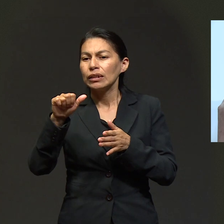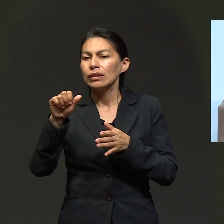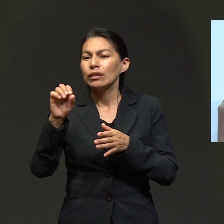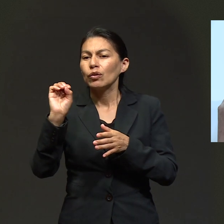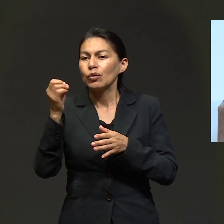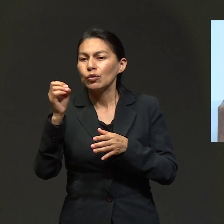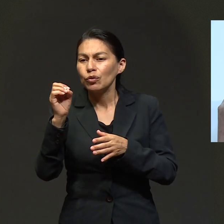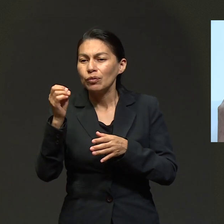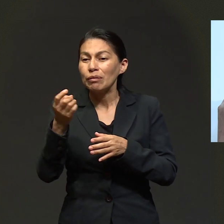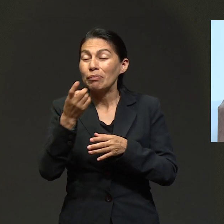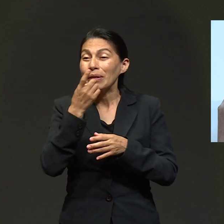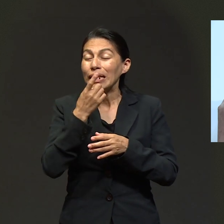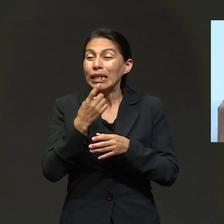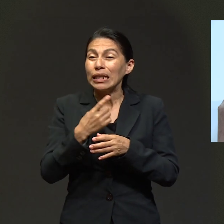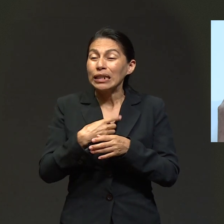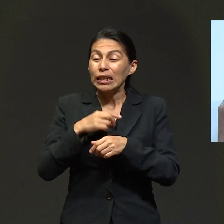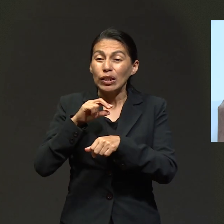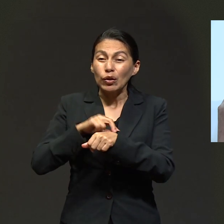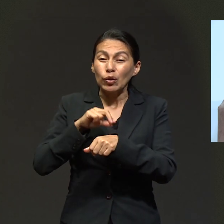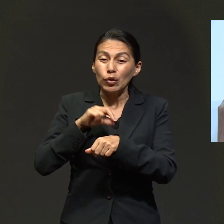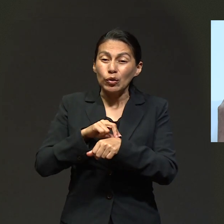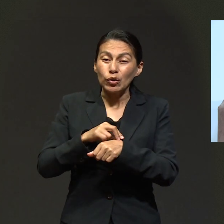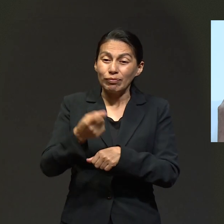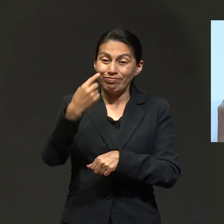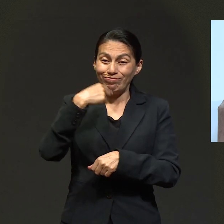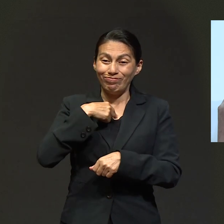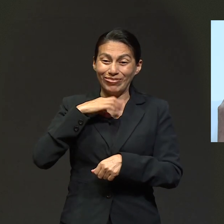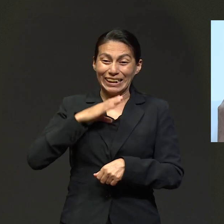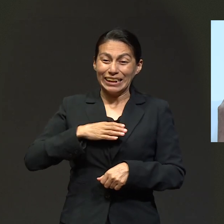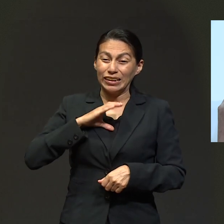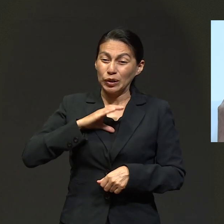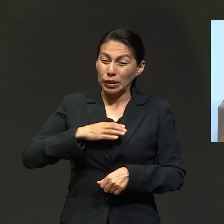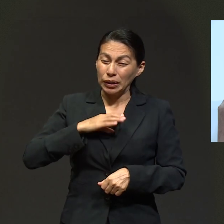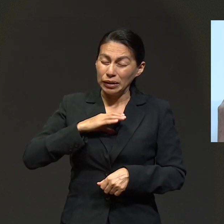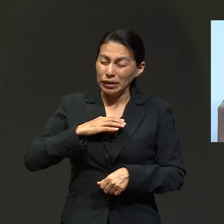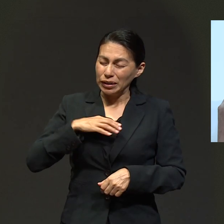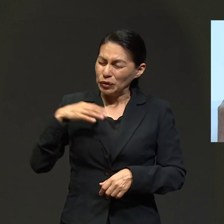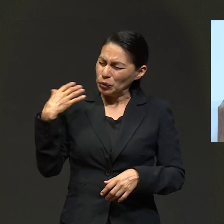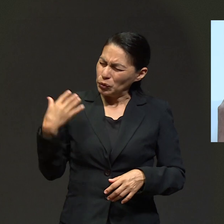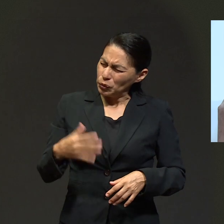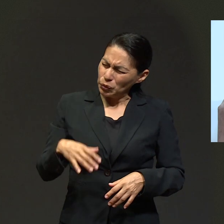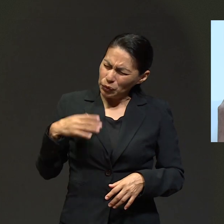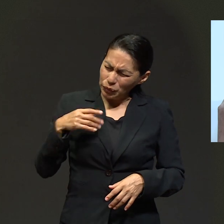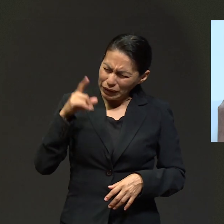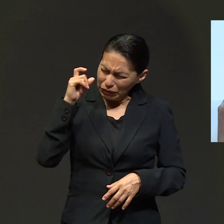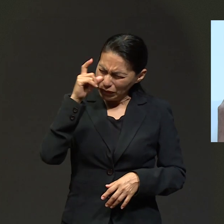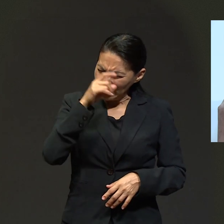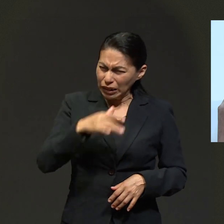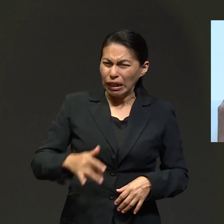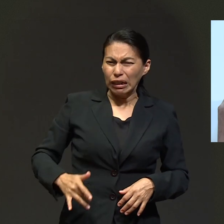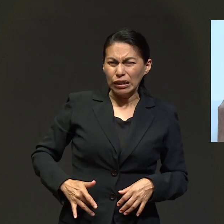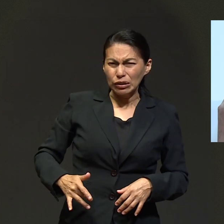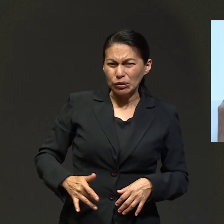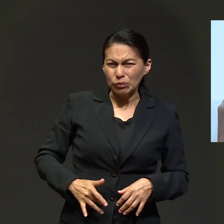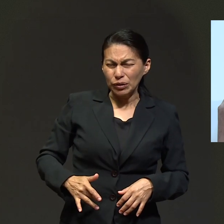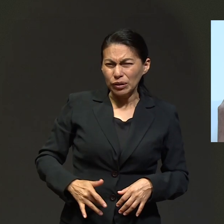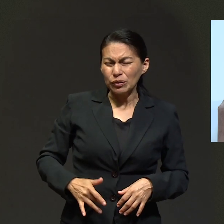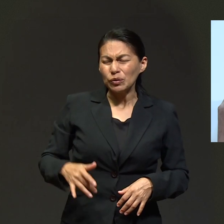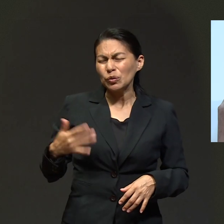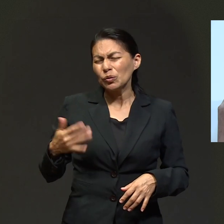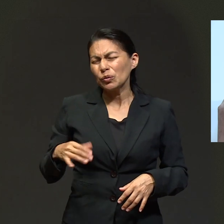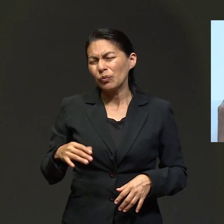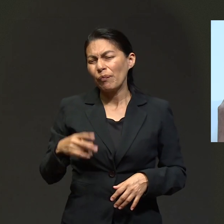habían pasado dos meses cuando a mí me diagnostican cáncer de estómago. Entonces enfrenté esa prueba tan dura.